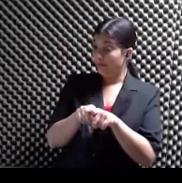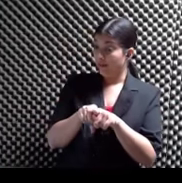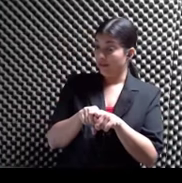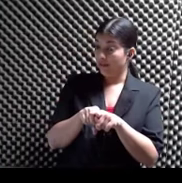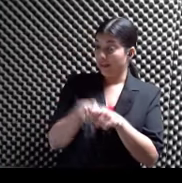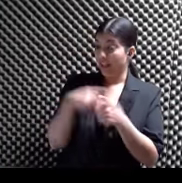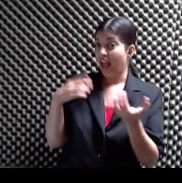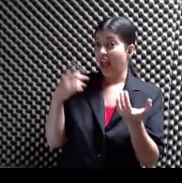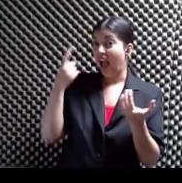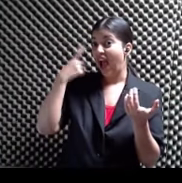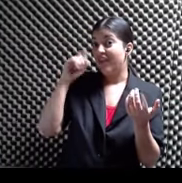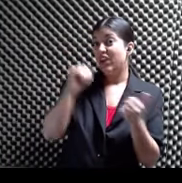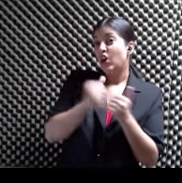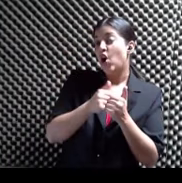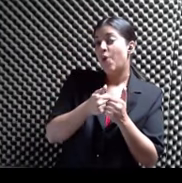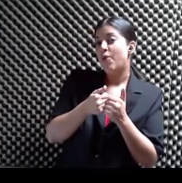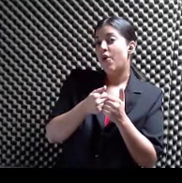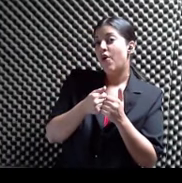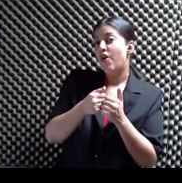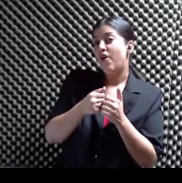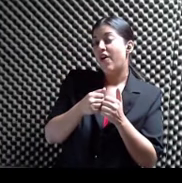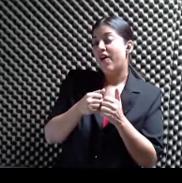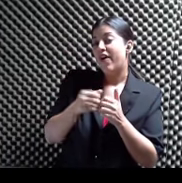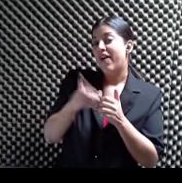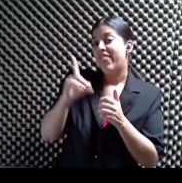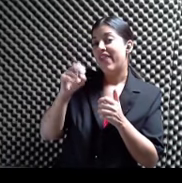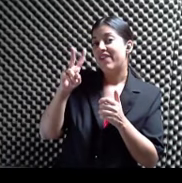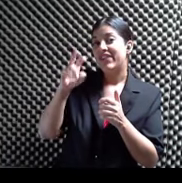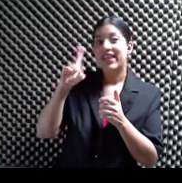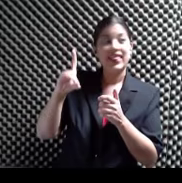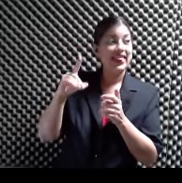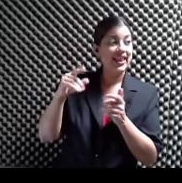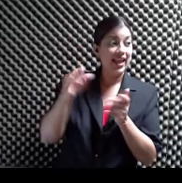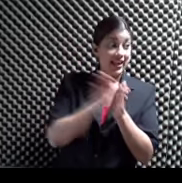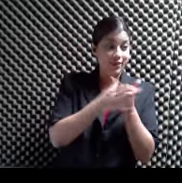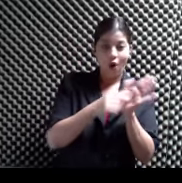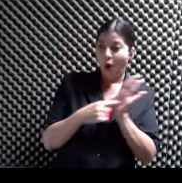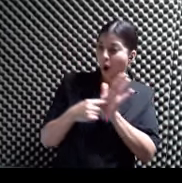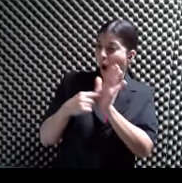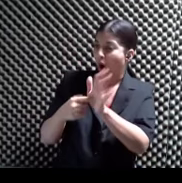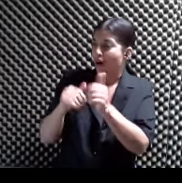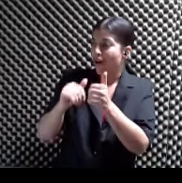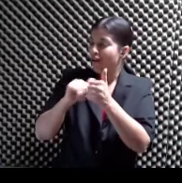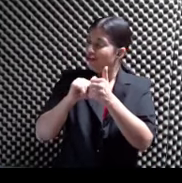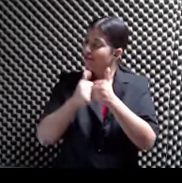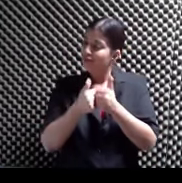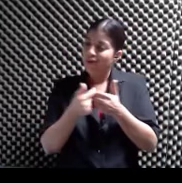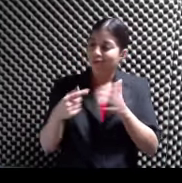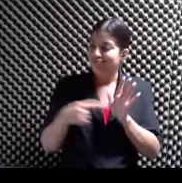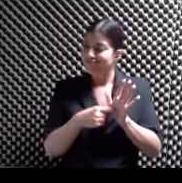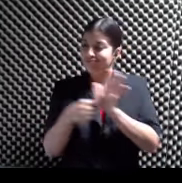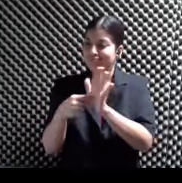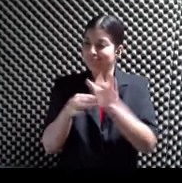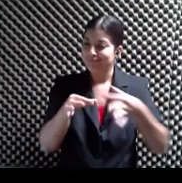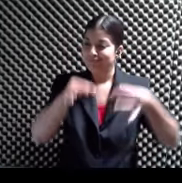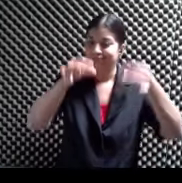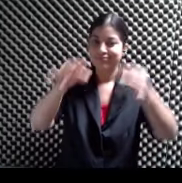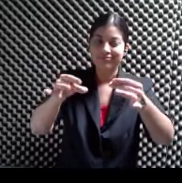a presentar el libro Ya que no sé Cómo lo va a agarrar El juego Que puede Que puede significar Hacer la presentación Yo creo que va a ser